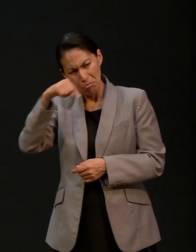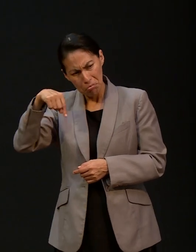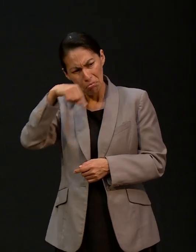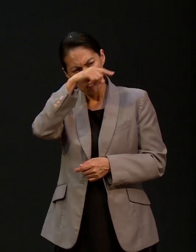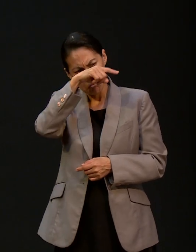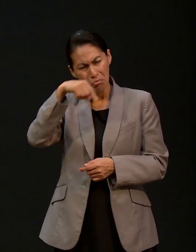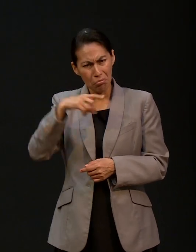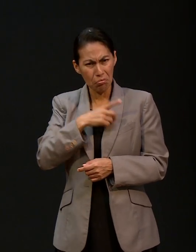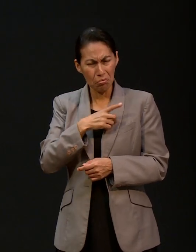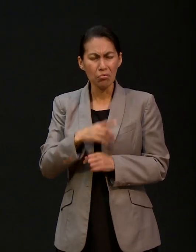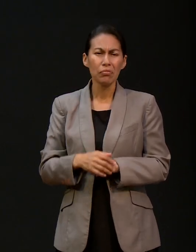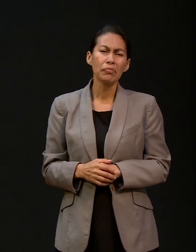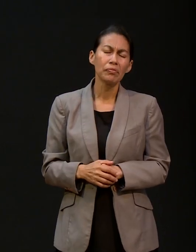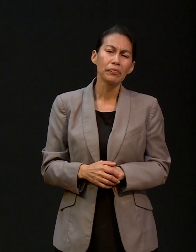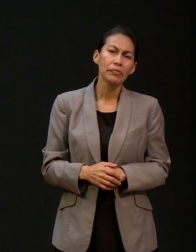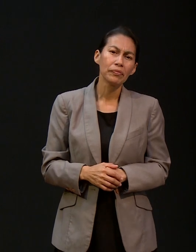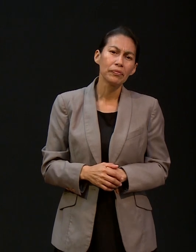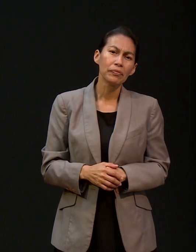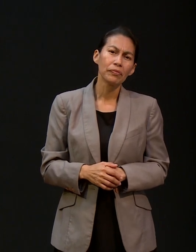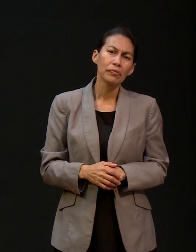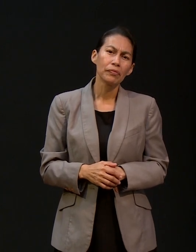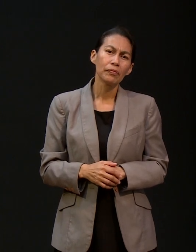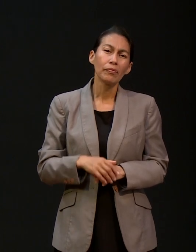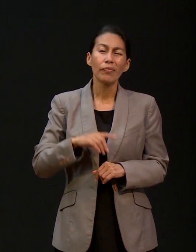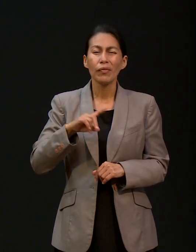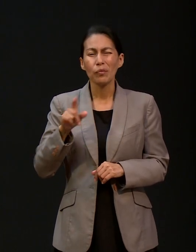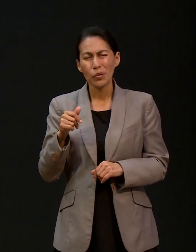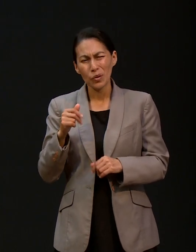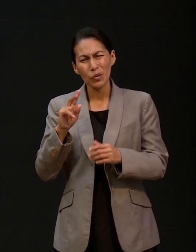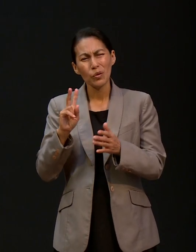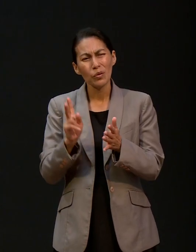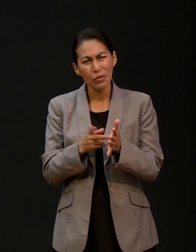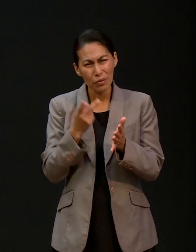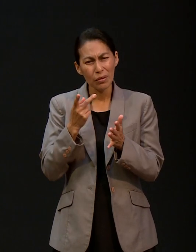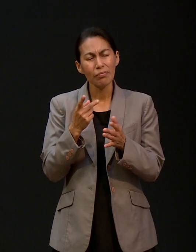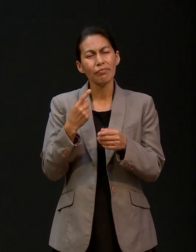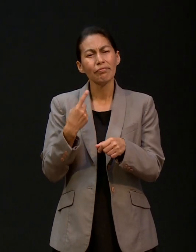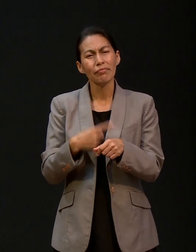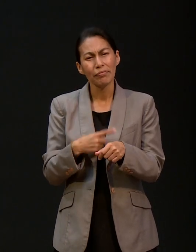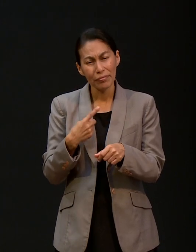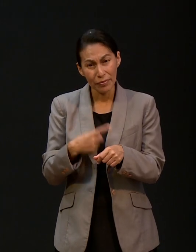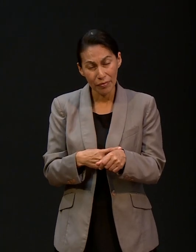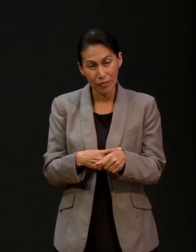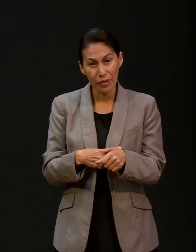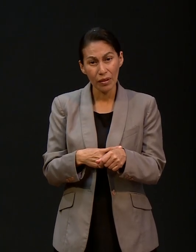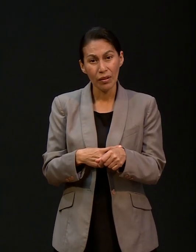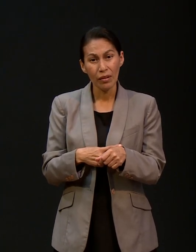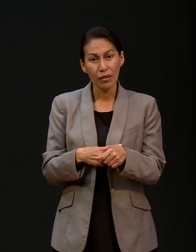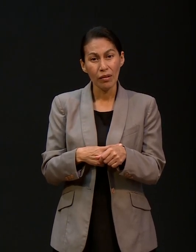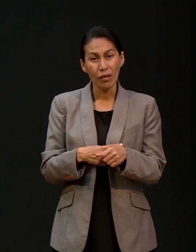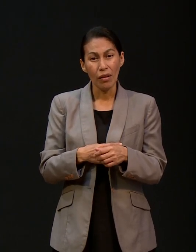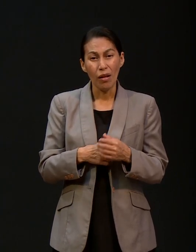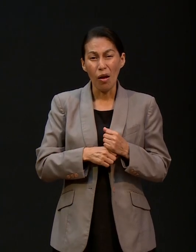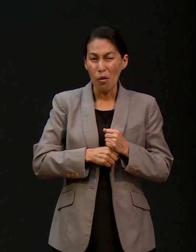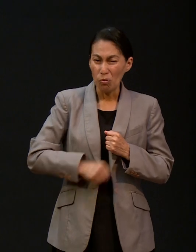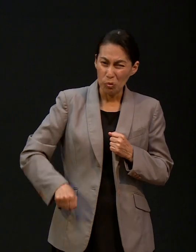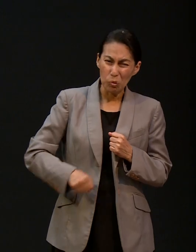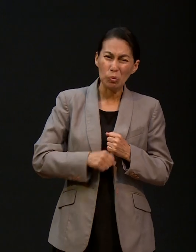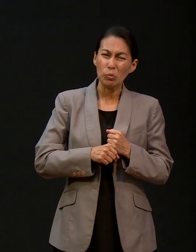y bueno, volvió a recaer. Con el cáncer. Con el problema de diarreas